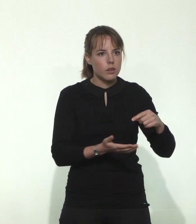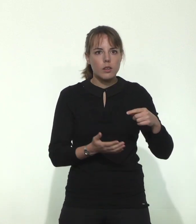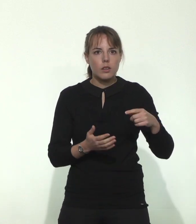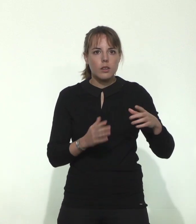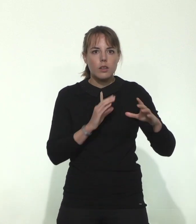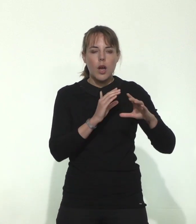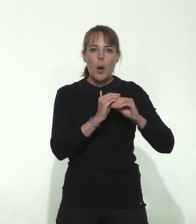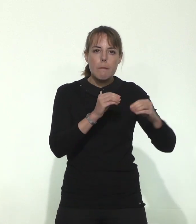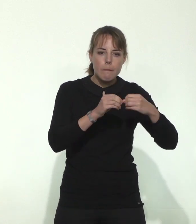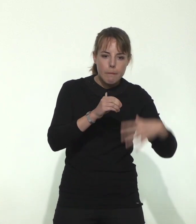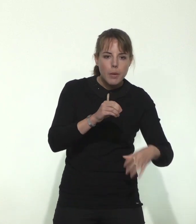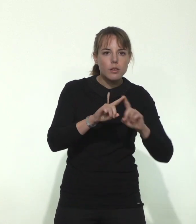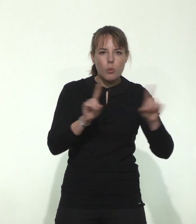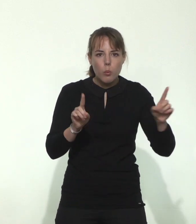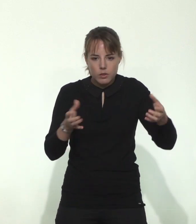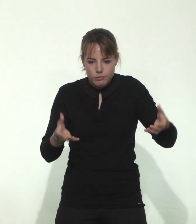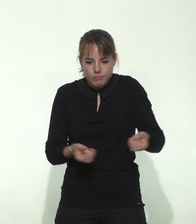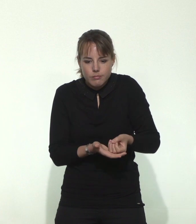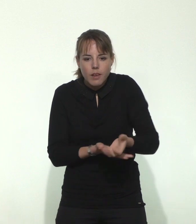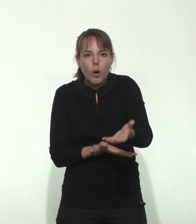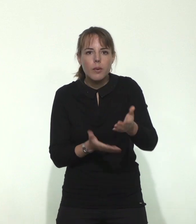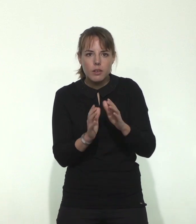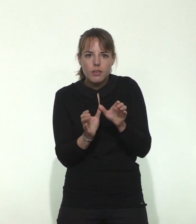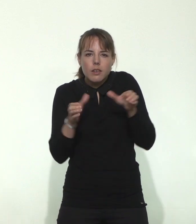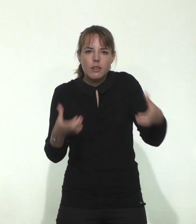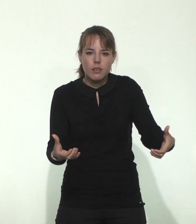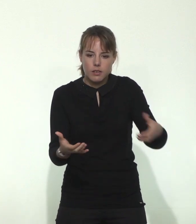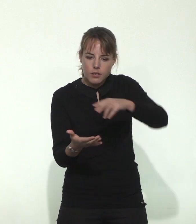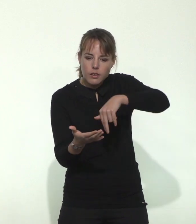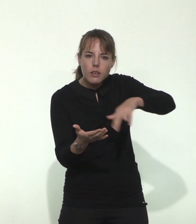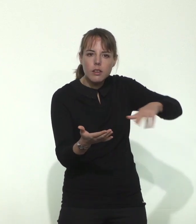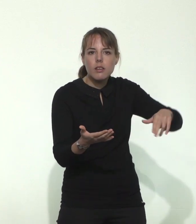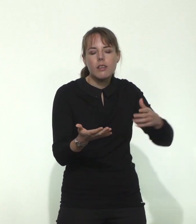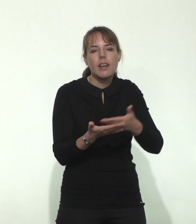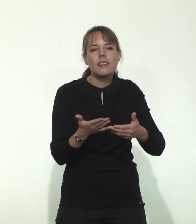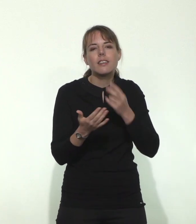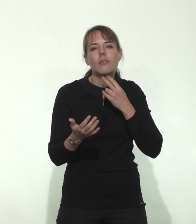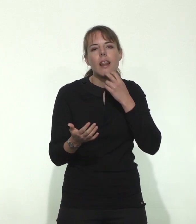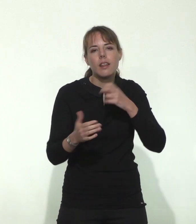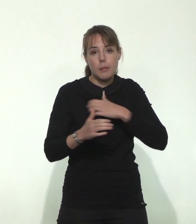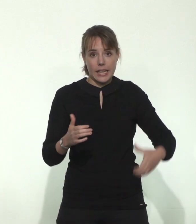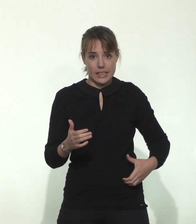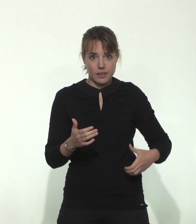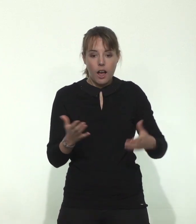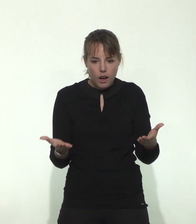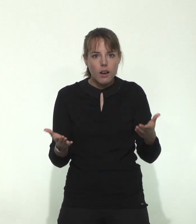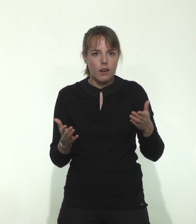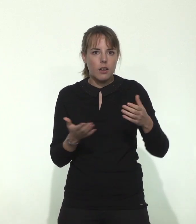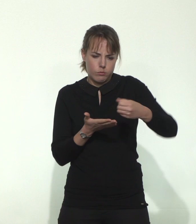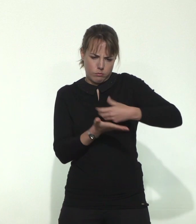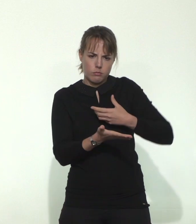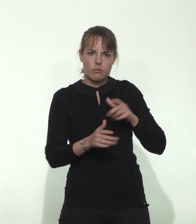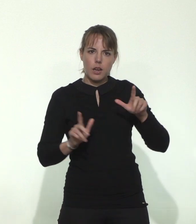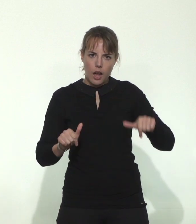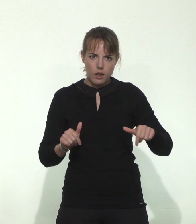déclaration à l'Etat civil. Et donc la mairie du lieu de décès a l'ensemble des décès. Et c'est pourquoi nous aurons, une fois par semaine, grâce à l